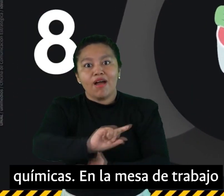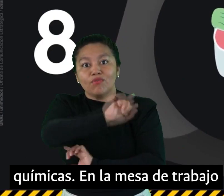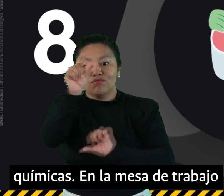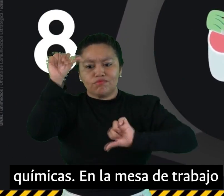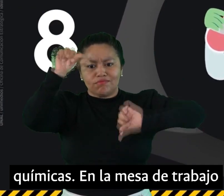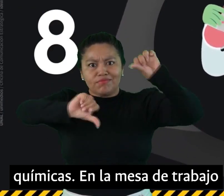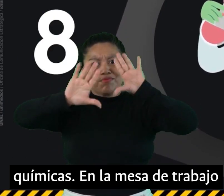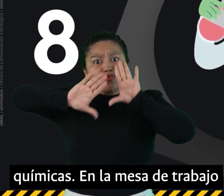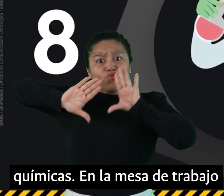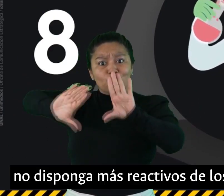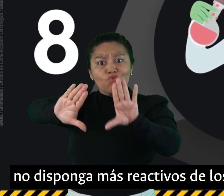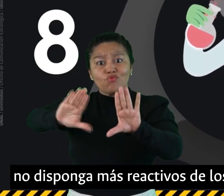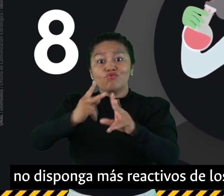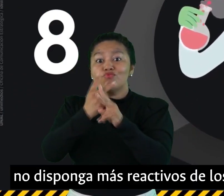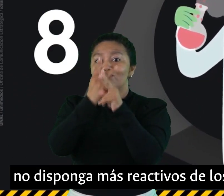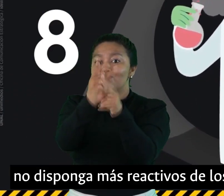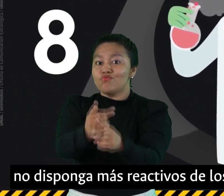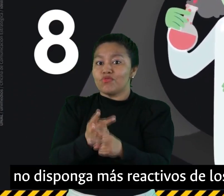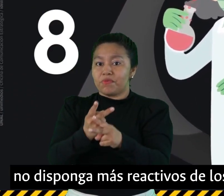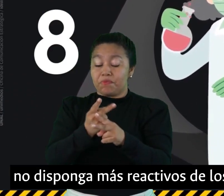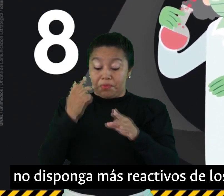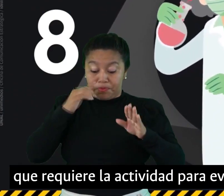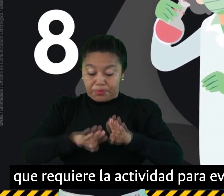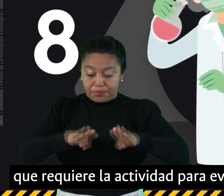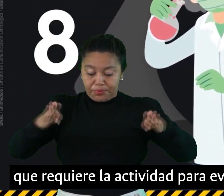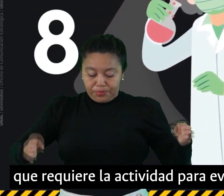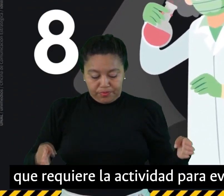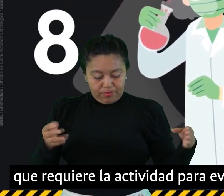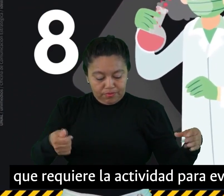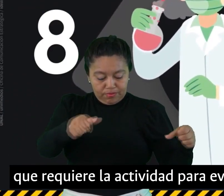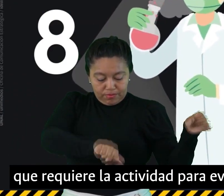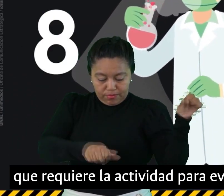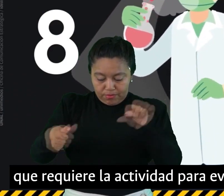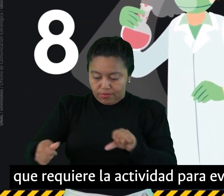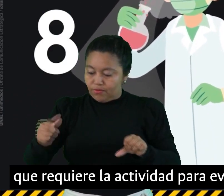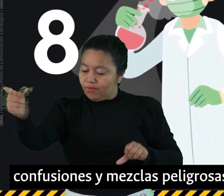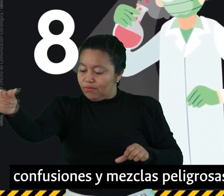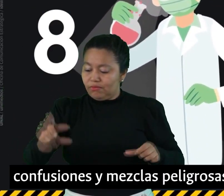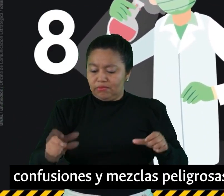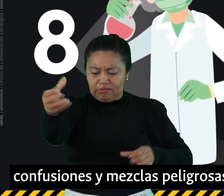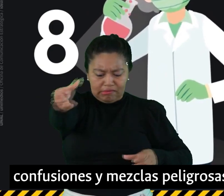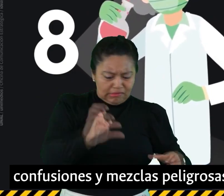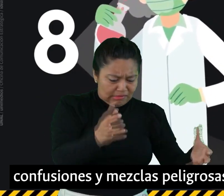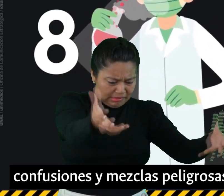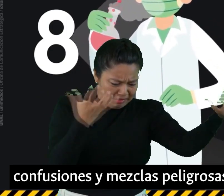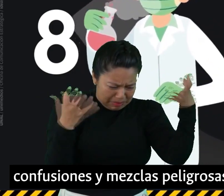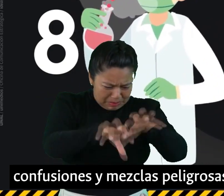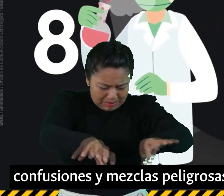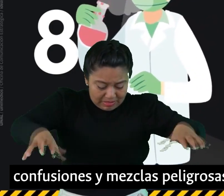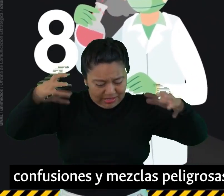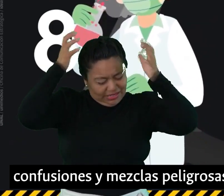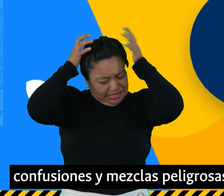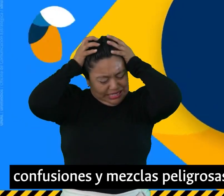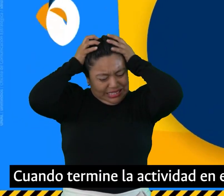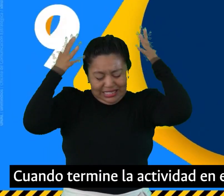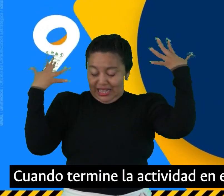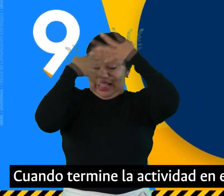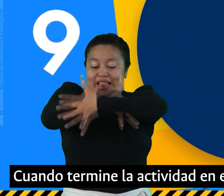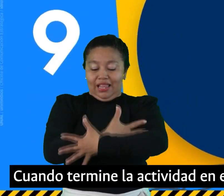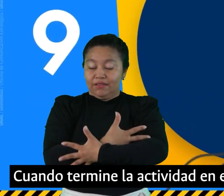mesa de trabajo, no disponga más reactivos de los que requiere la actividad para evitar confusiones y mezclas peligrosas. Cuando termine la actividad